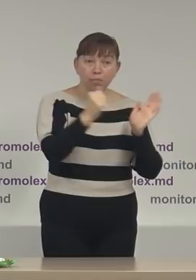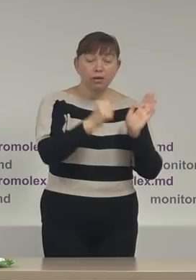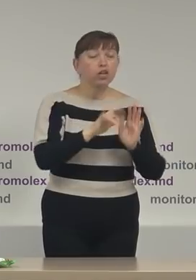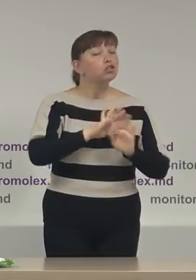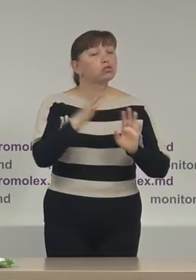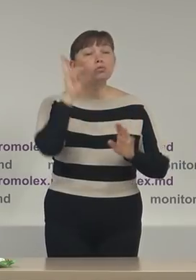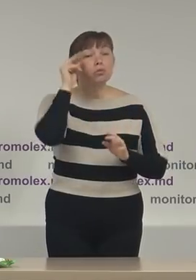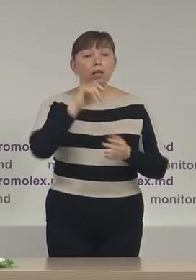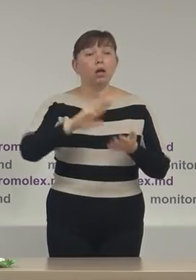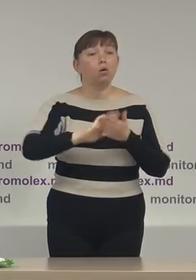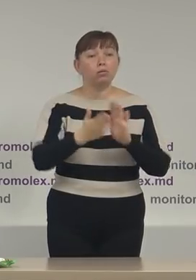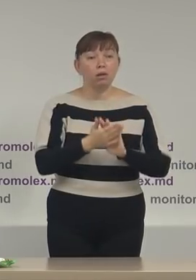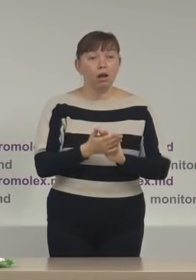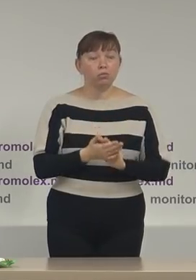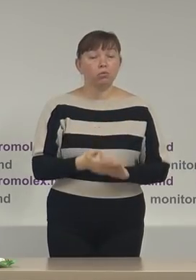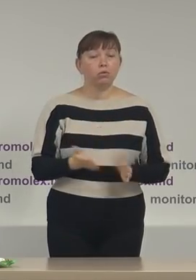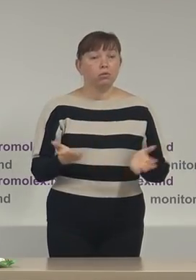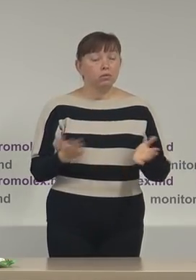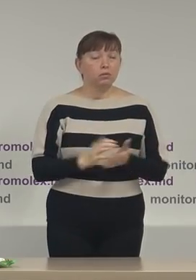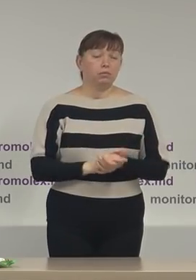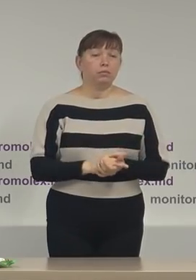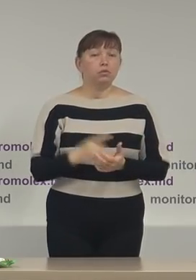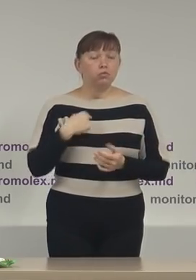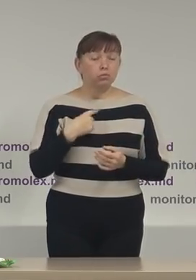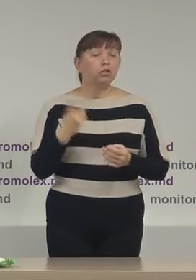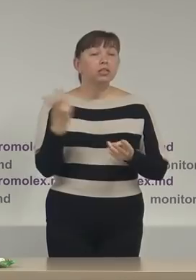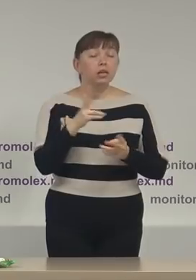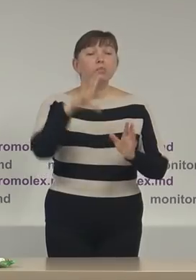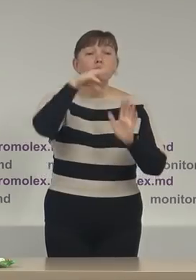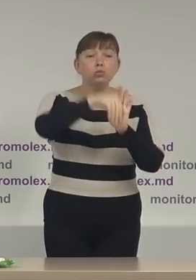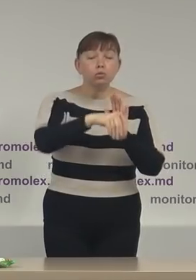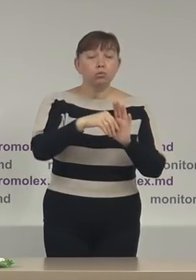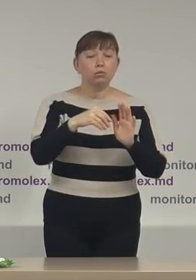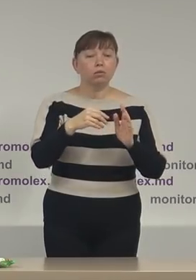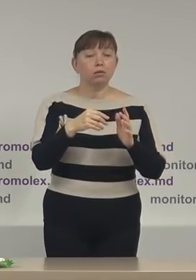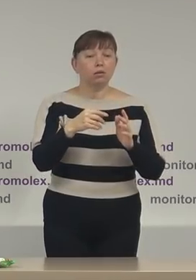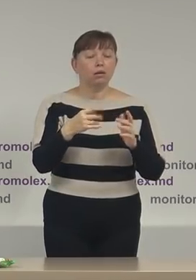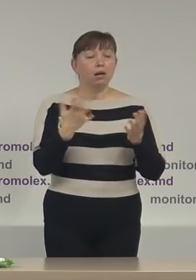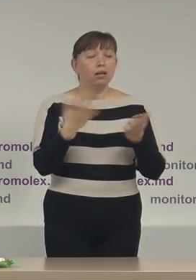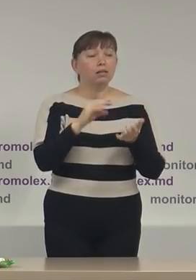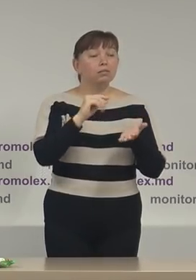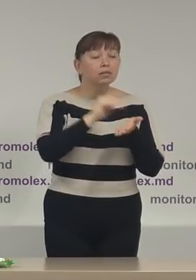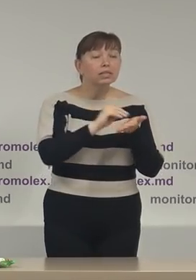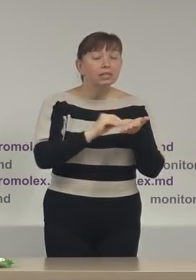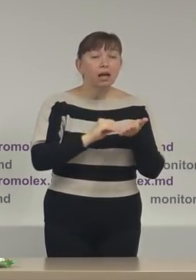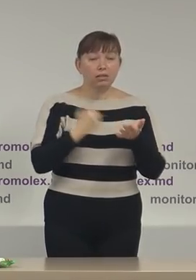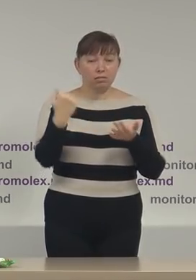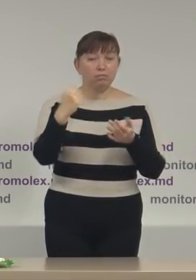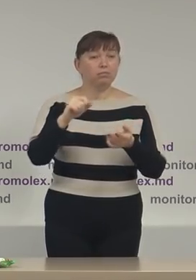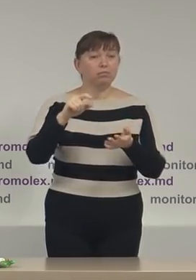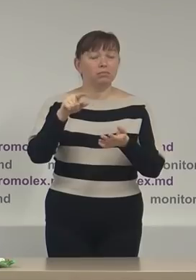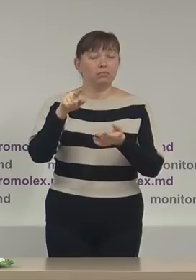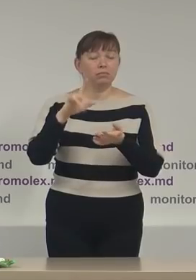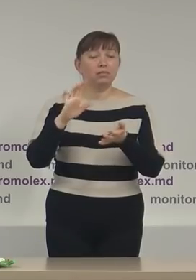data contractului și doi la mână trebuie să includă datele de identificare a tipografiei și nu a